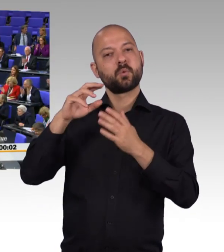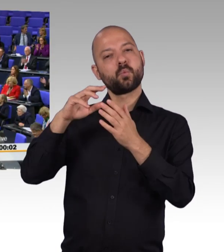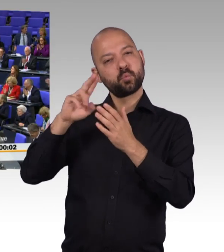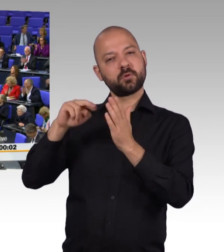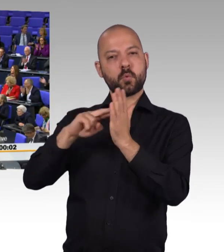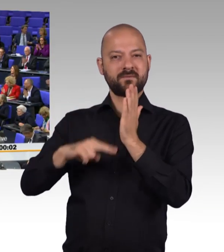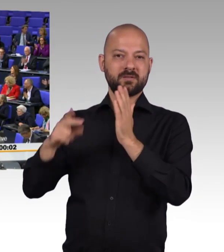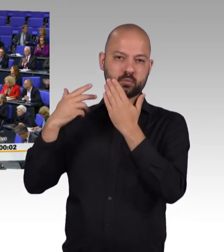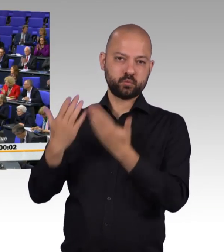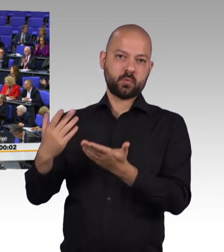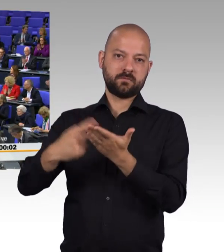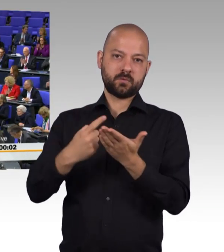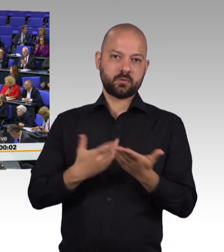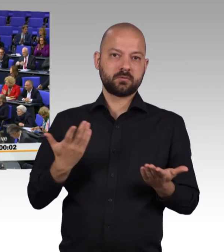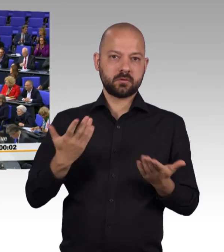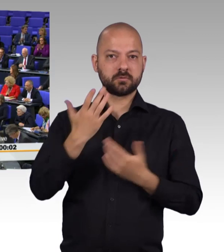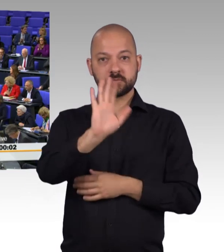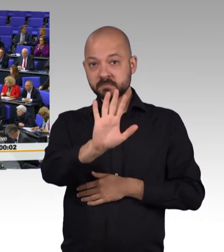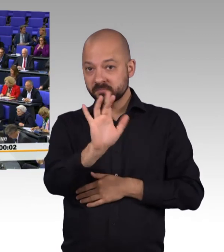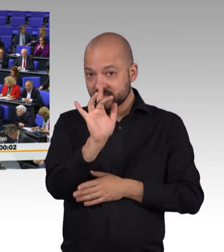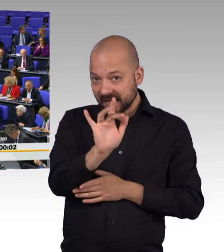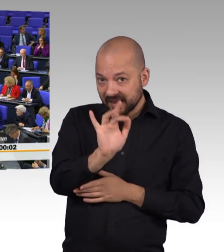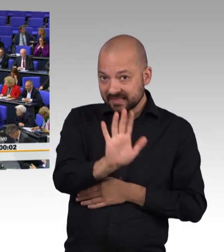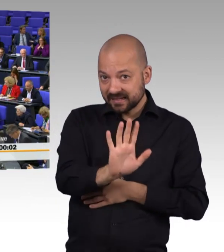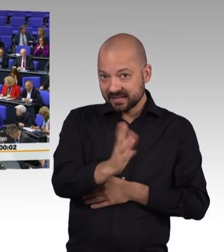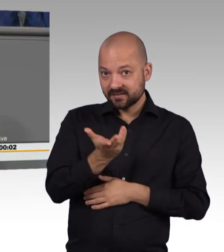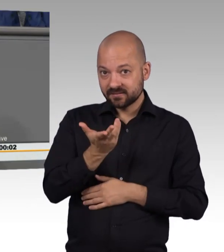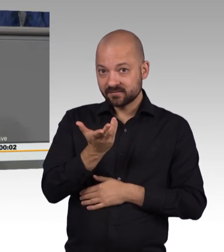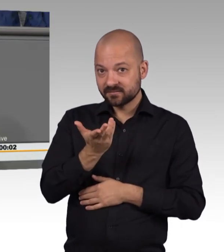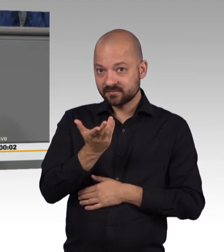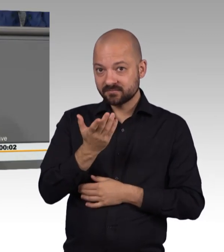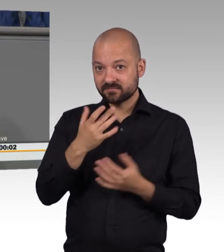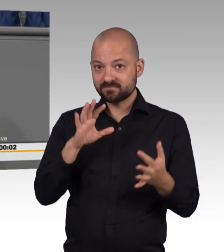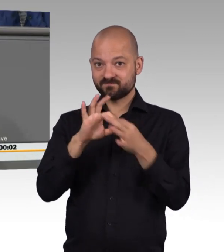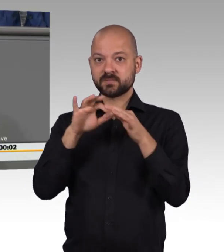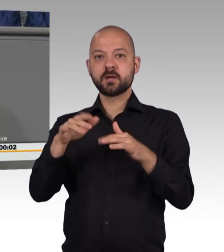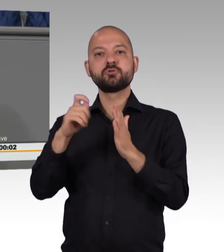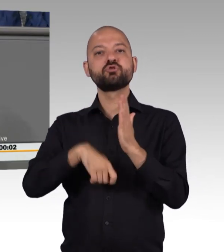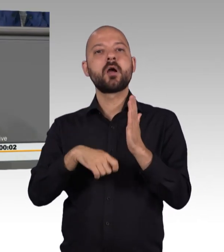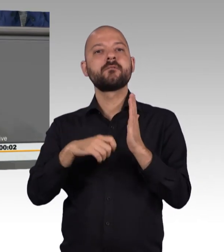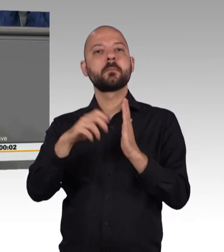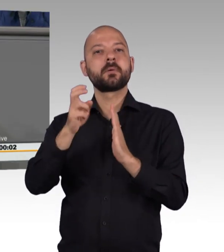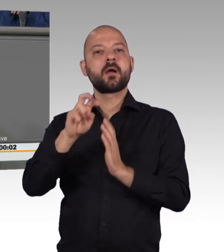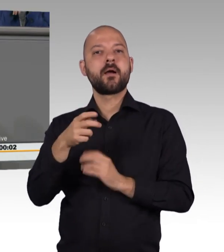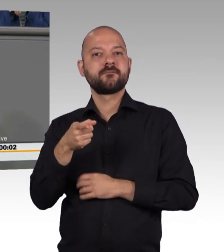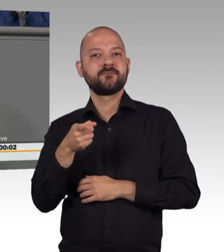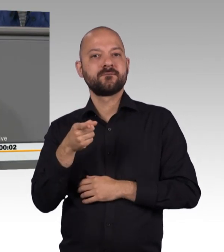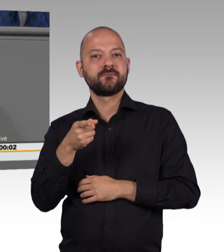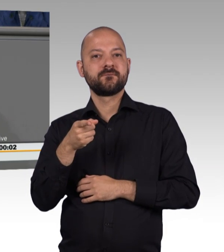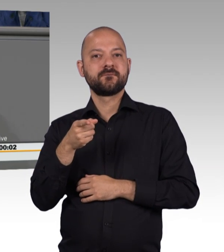Und ähnlich ist es auch mit Ihrer Kritik an unserem notwendig gewordenen Strafharagrafen. Sie haben in der Ausschussberatung die Ergänzung